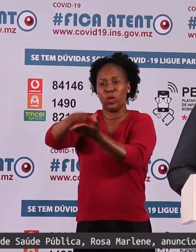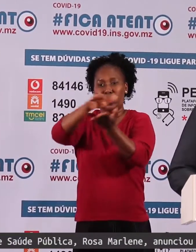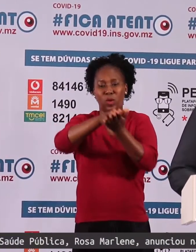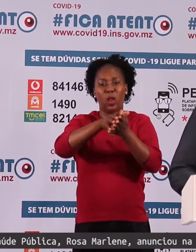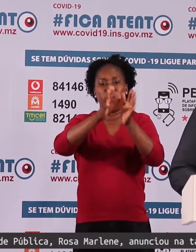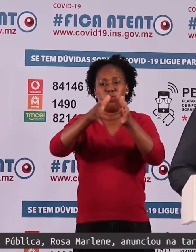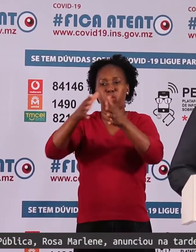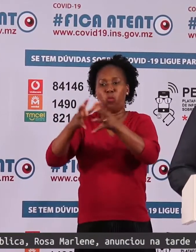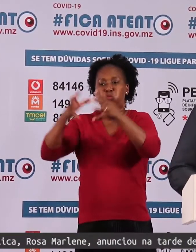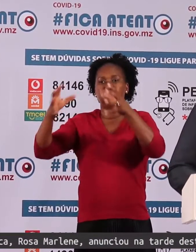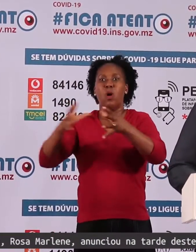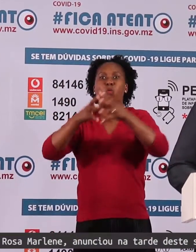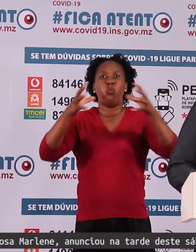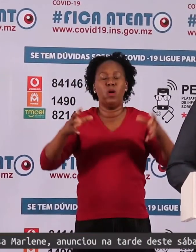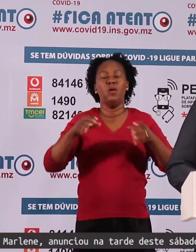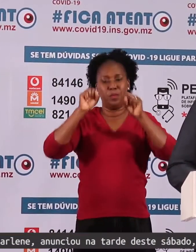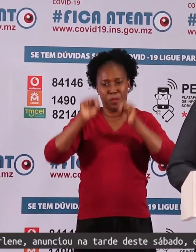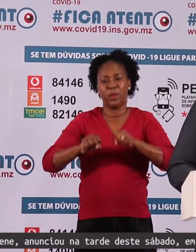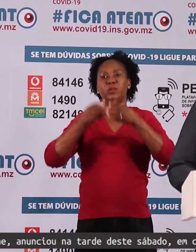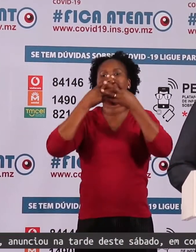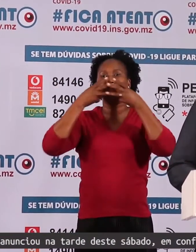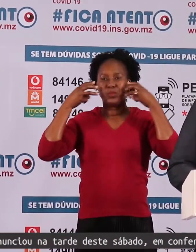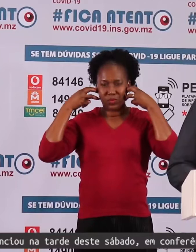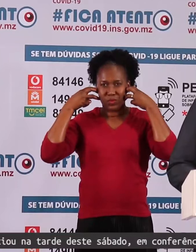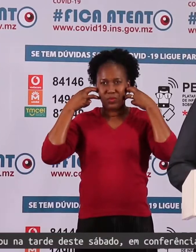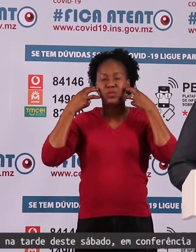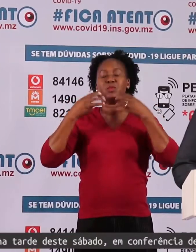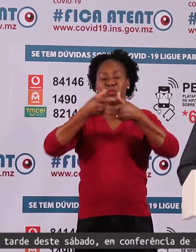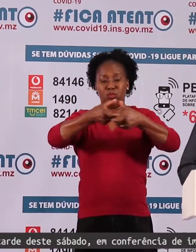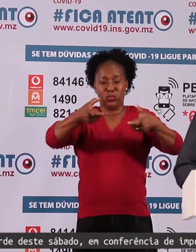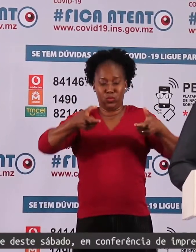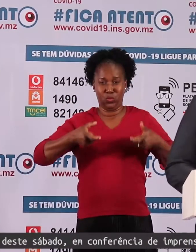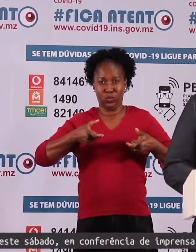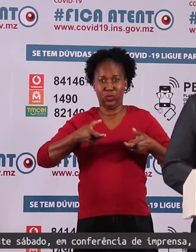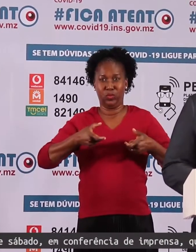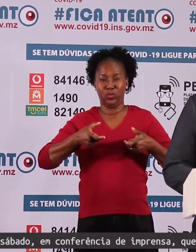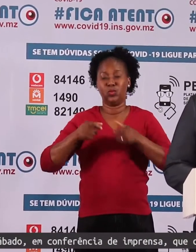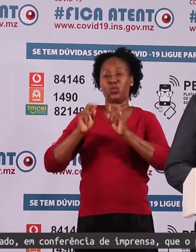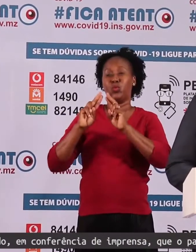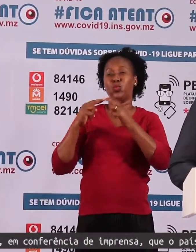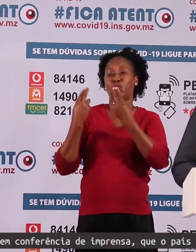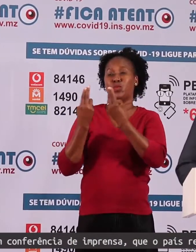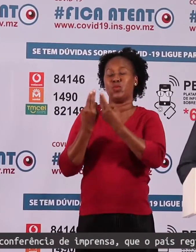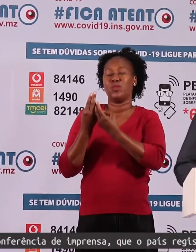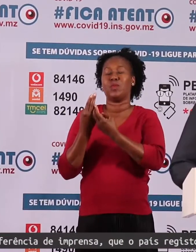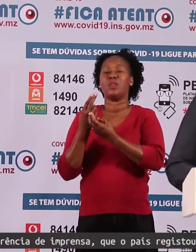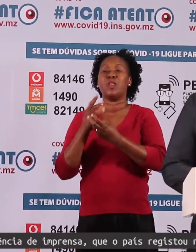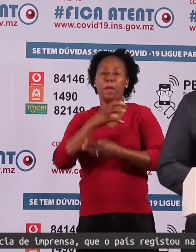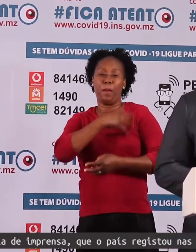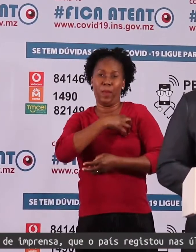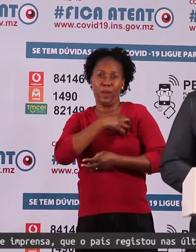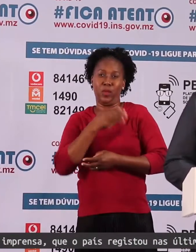de acordo com o decreto emitido pelo Conselho de Ministros no dia 8 de abril.